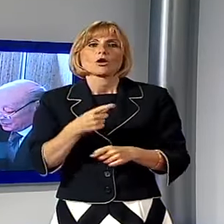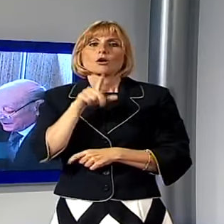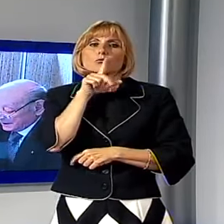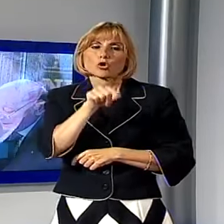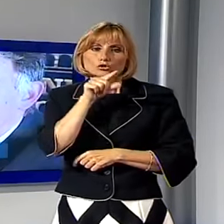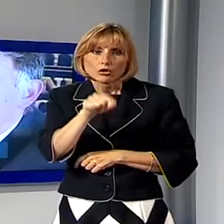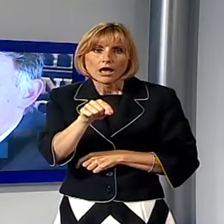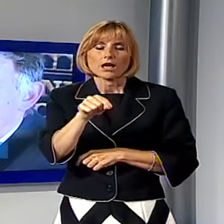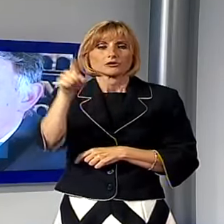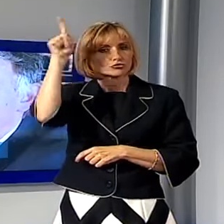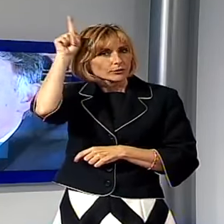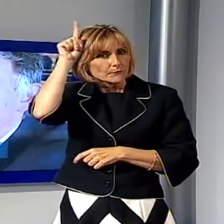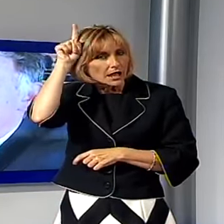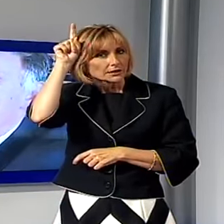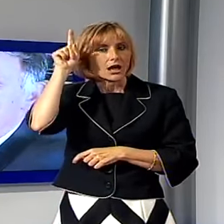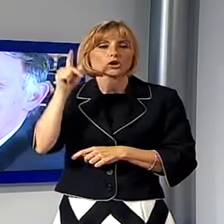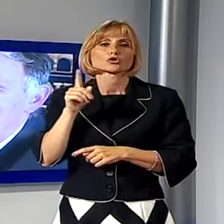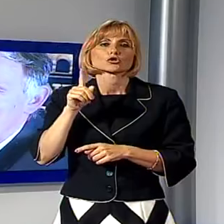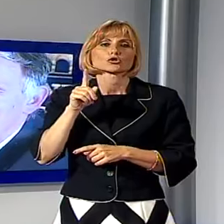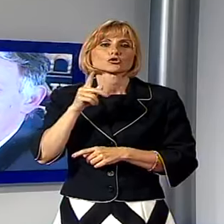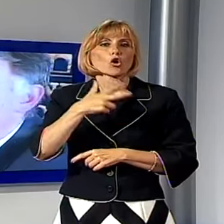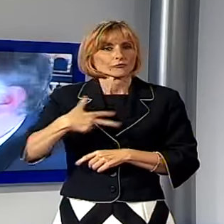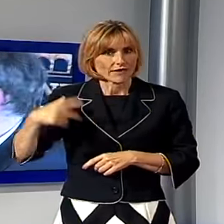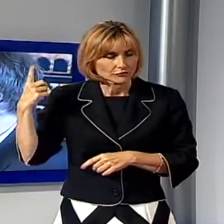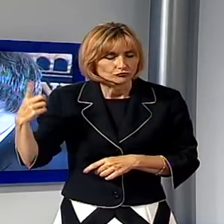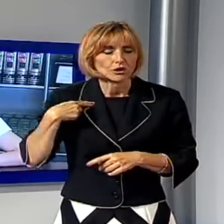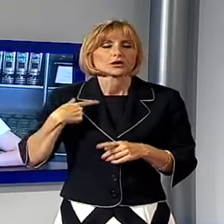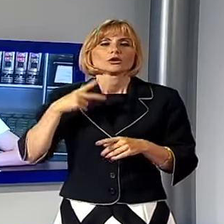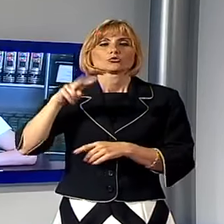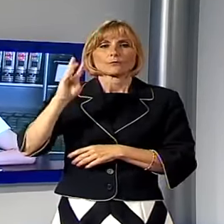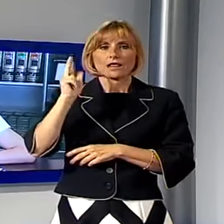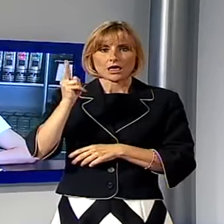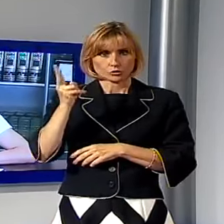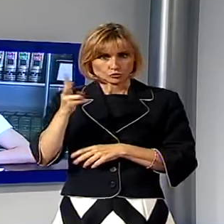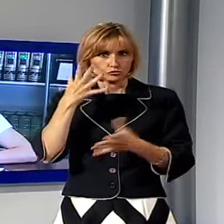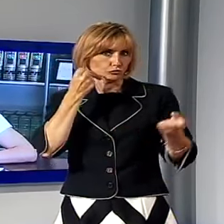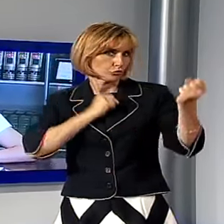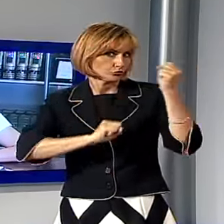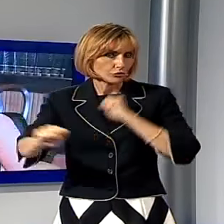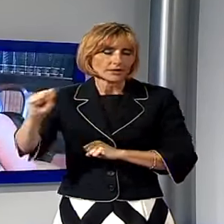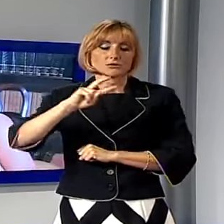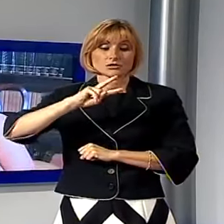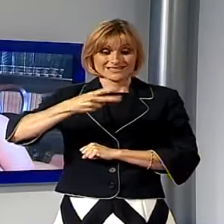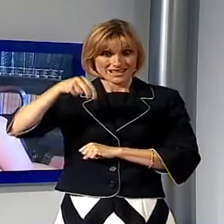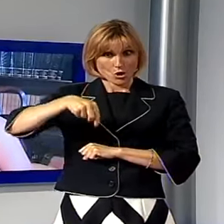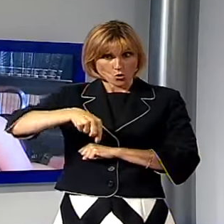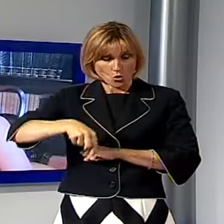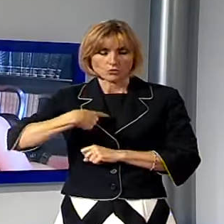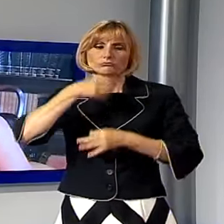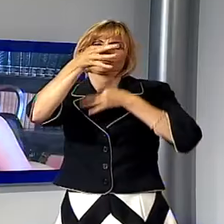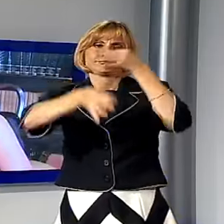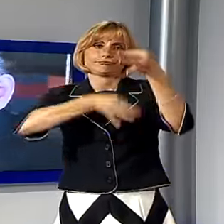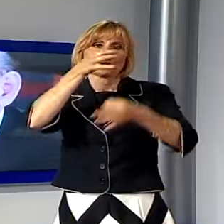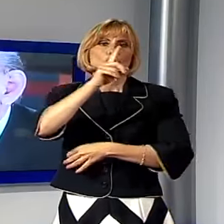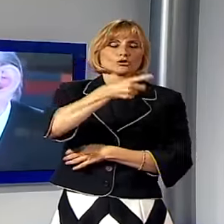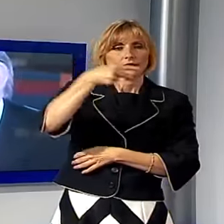Norvegia e Germania dopo il successo del 2012 le novità di questa seconda edizione sono state illustrate da Giuliano